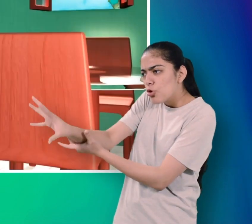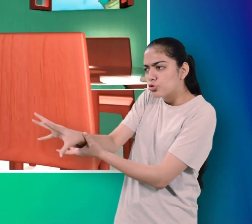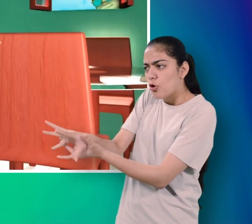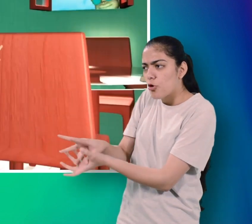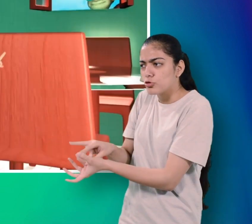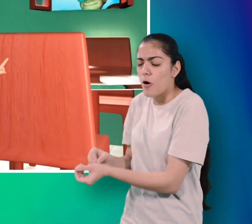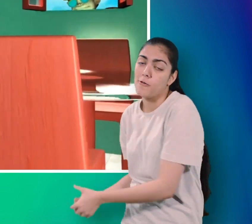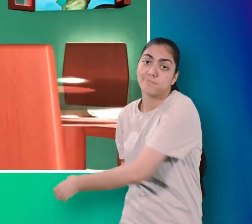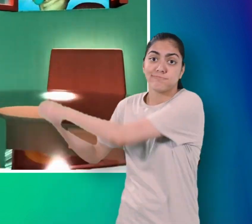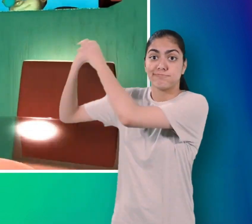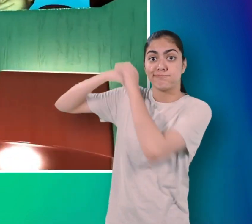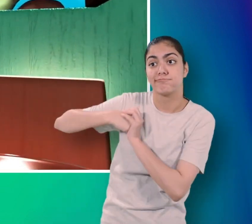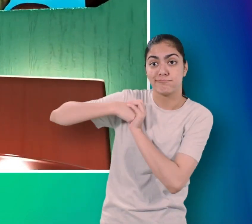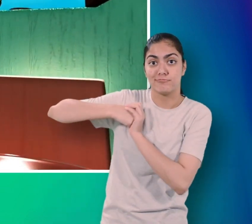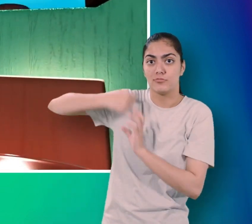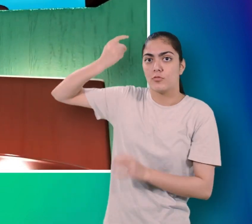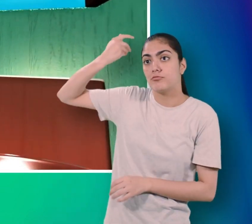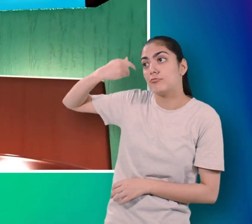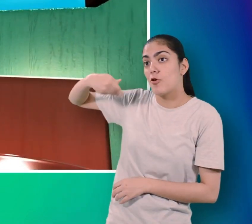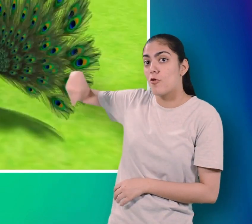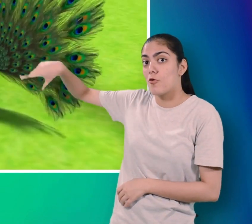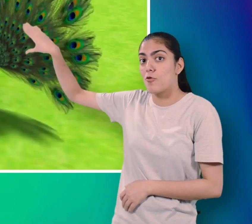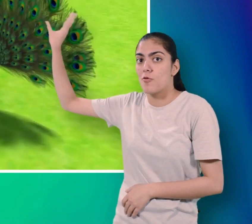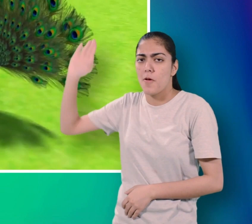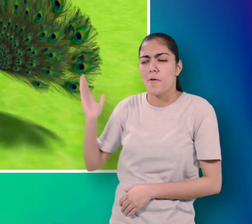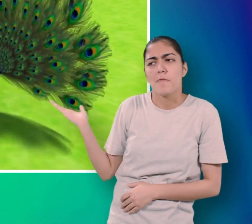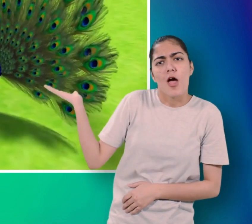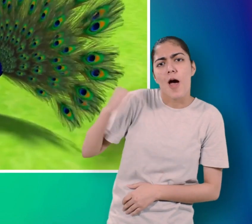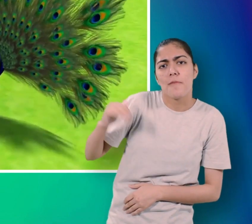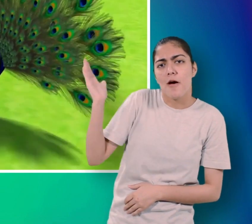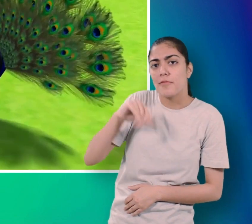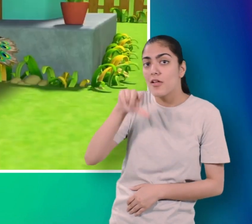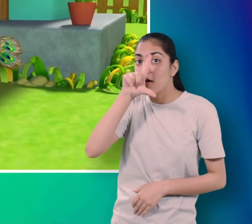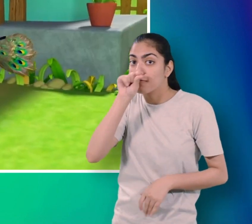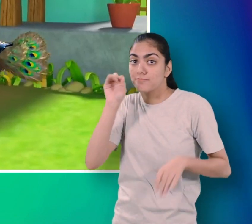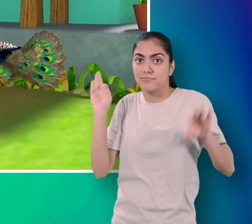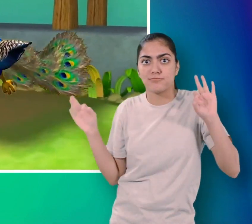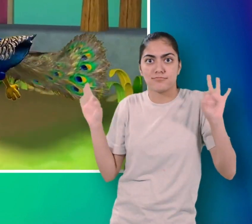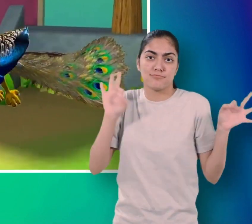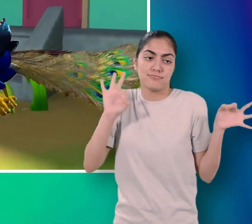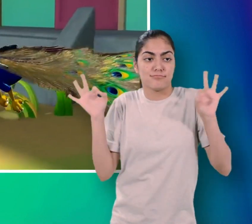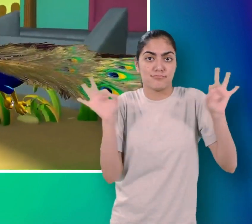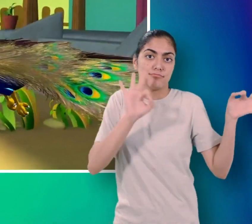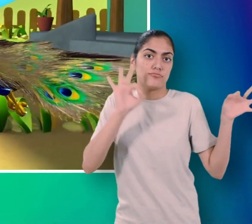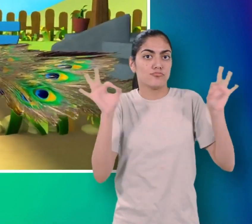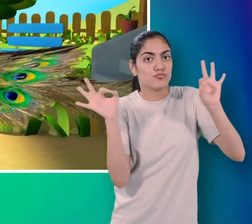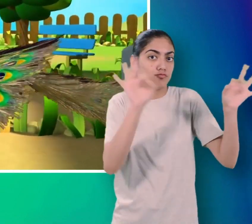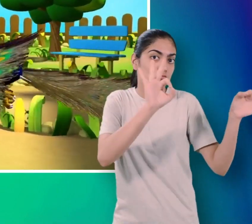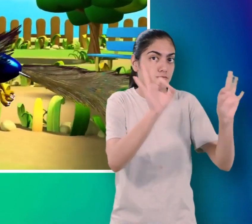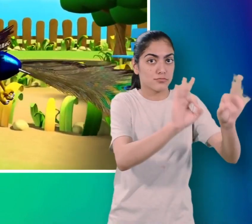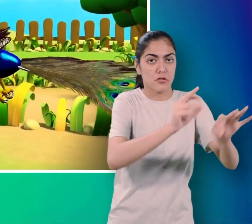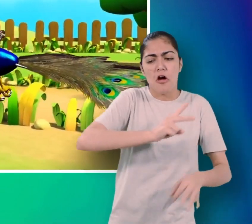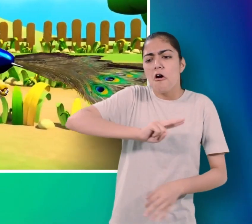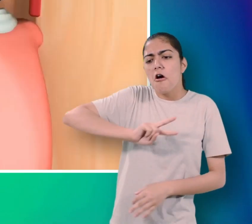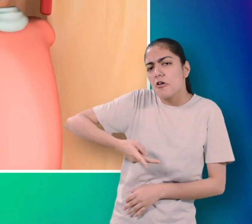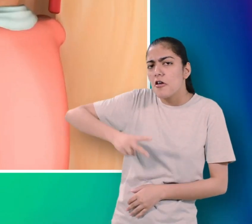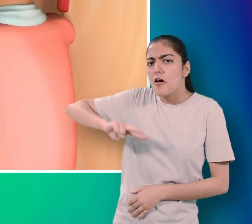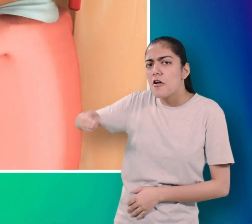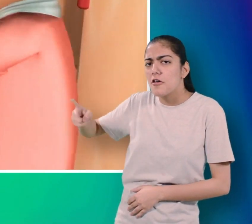चोर ले गए नानी तेरी मोरनी को मोर ले गए बाकी